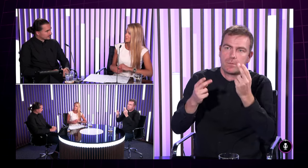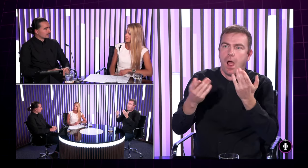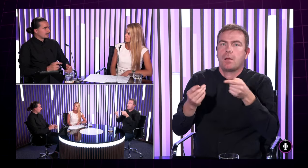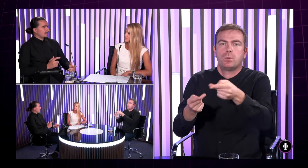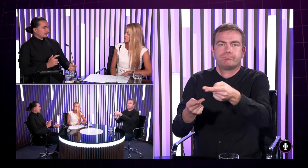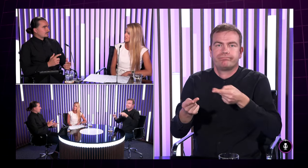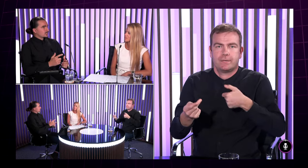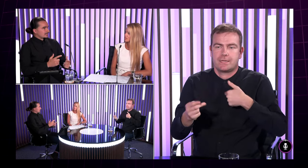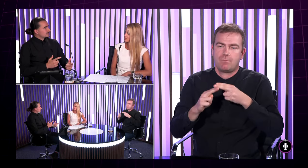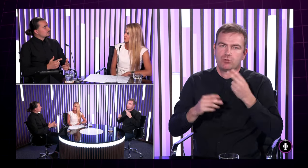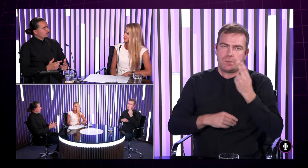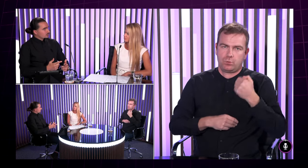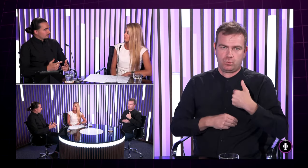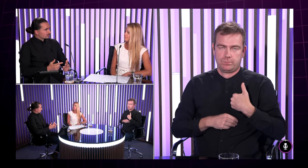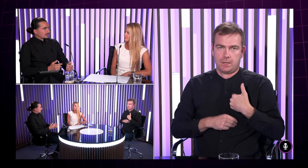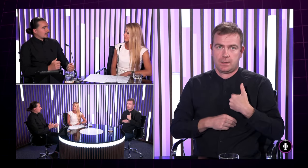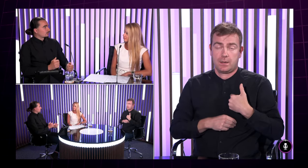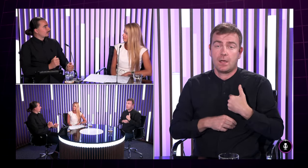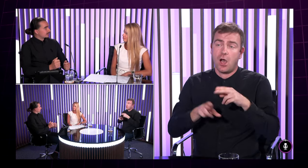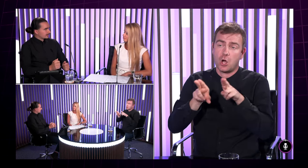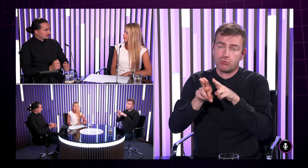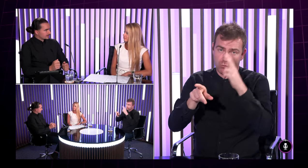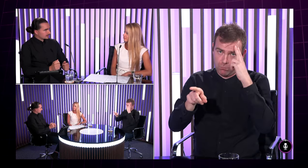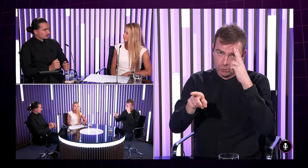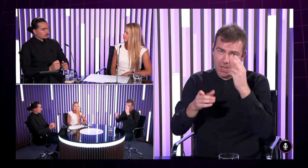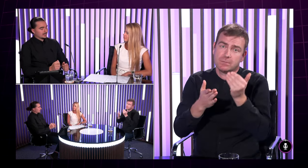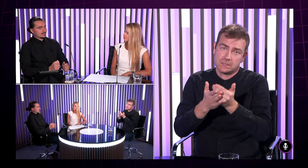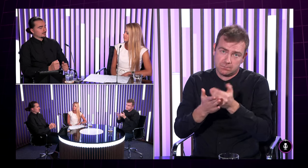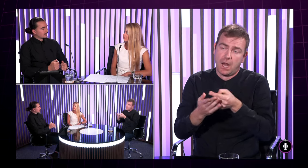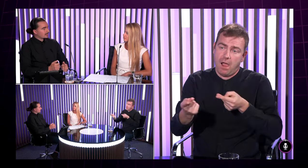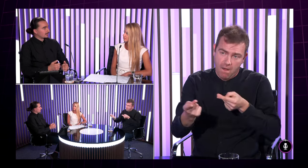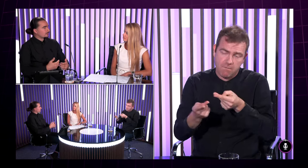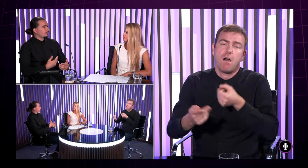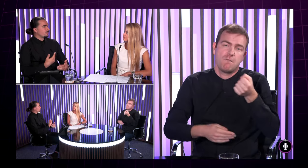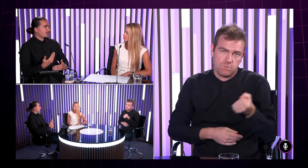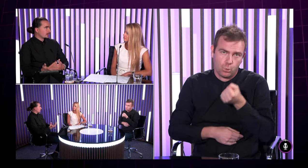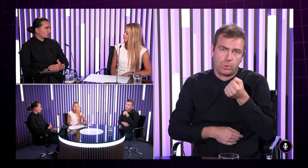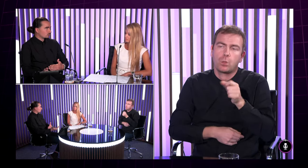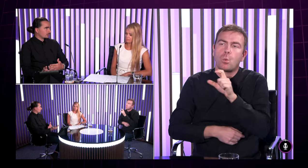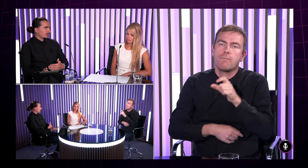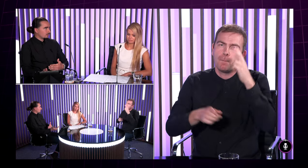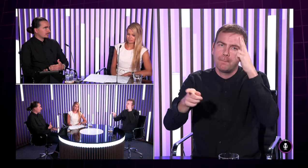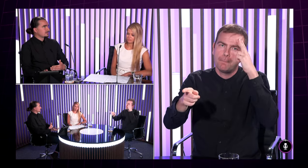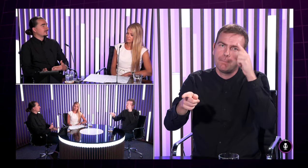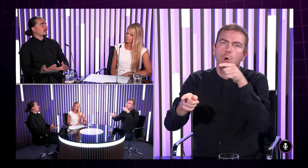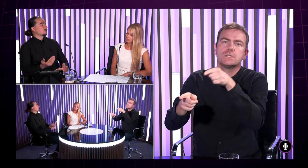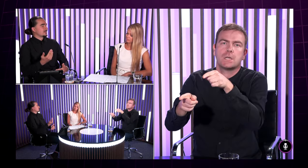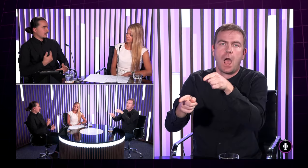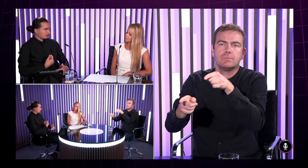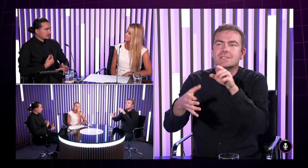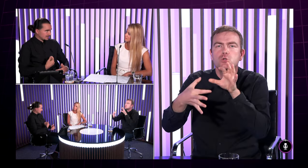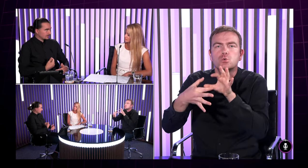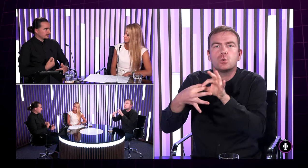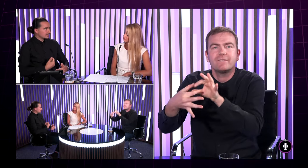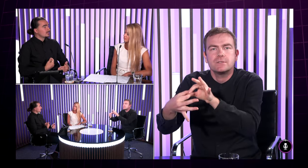ktorej sme sa rozprávali v prvej čase Tým, že ja sa s mojimi rodičmi poznám tak áno veľakrát tá SMS komunikácia tam prebieha lebo viem ako oni chápu veci vedia ako